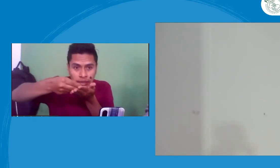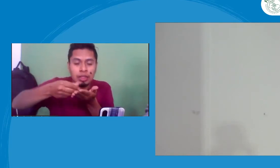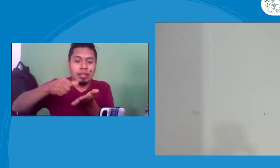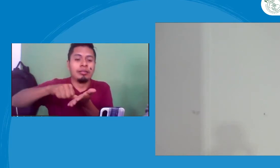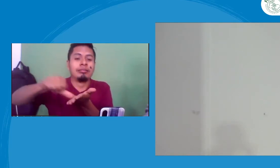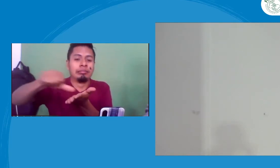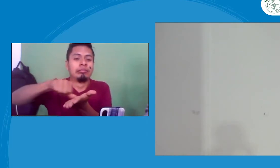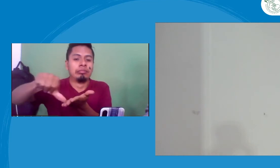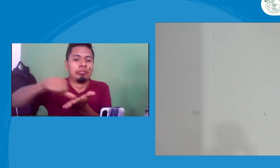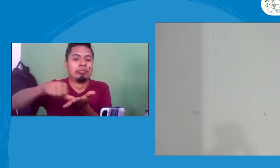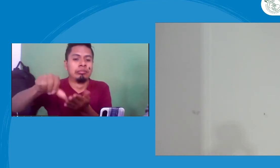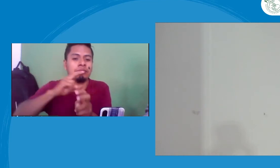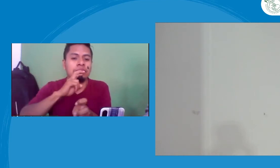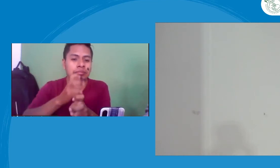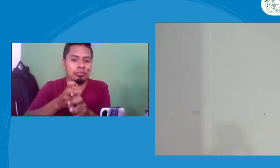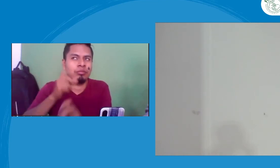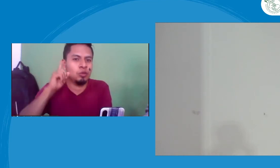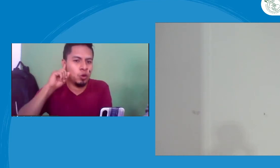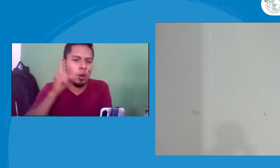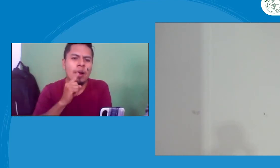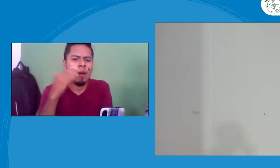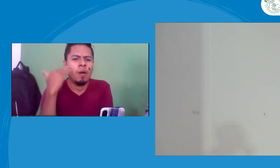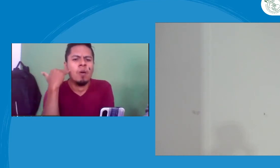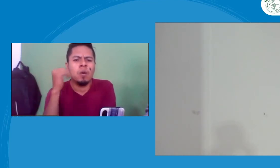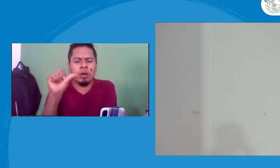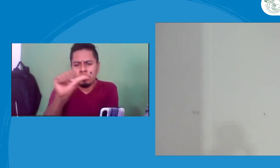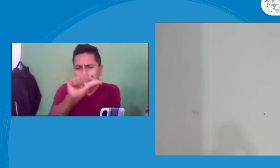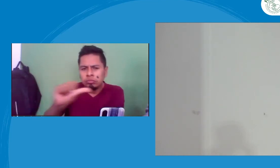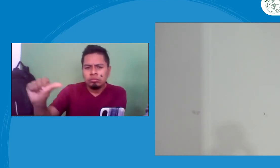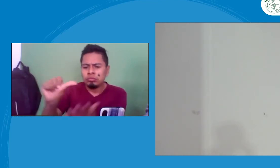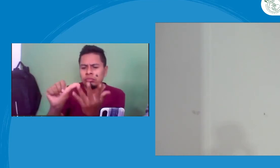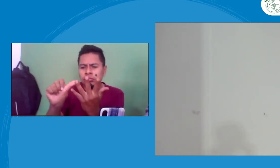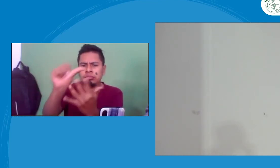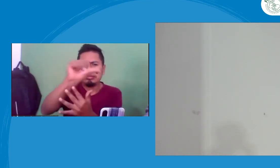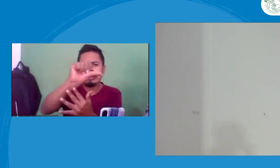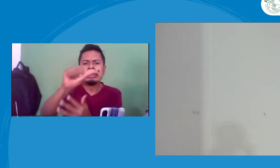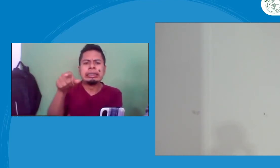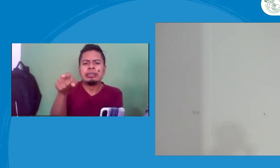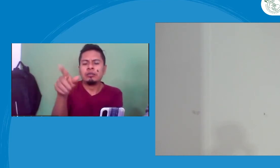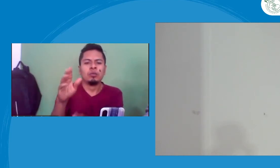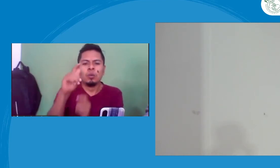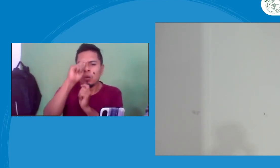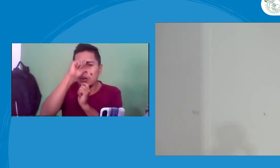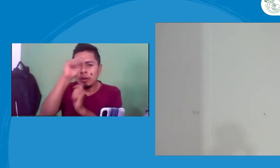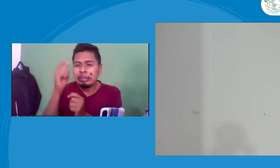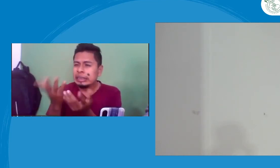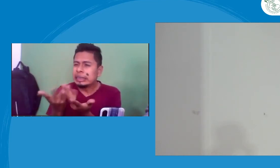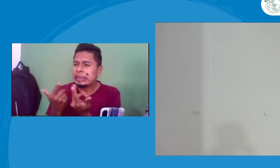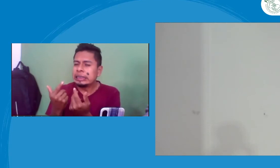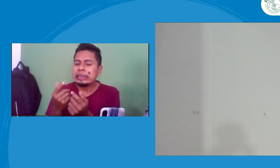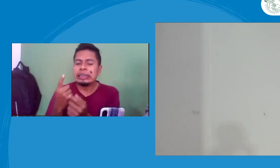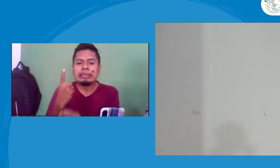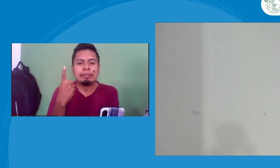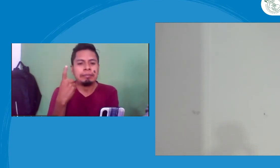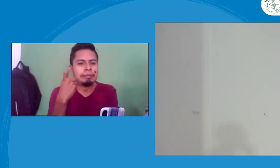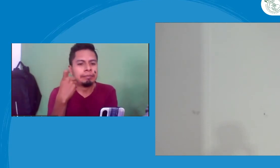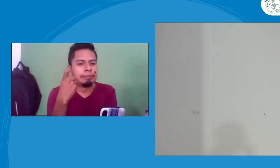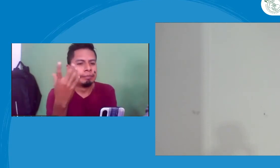servicio de salud, certificados de discapacidad, realmente han sido un gasto grande y con